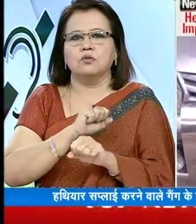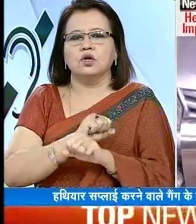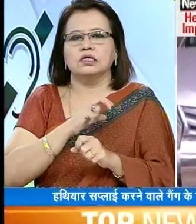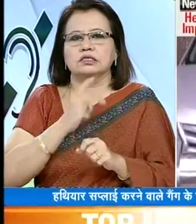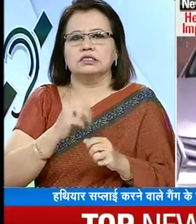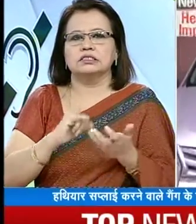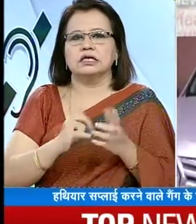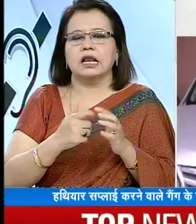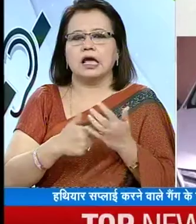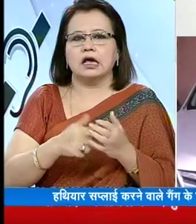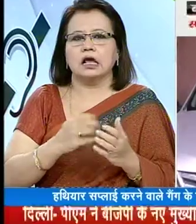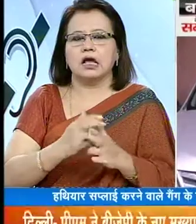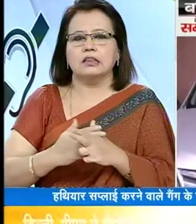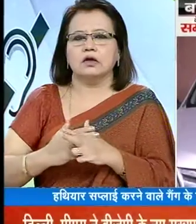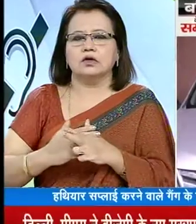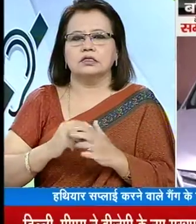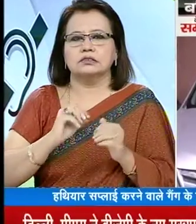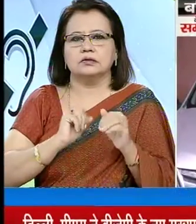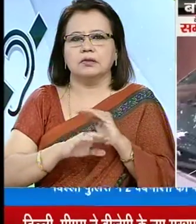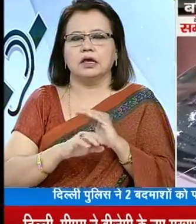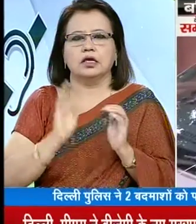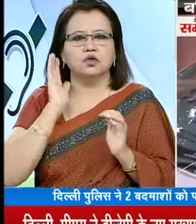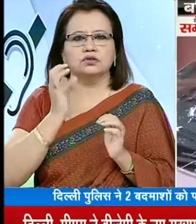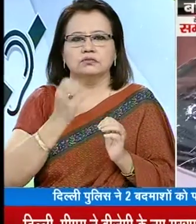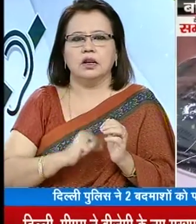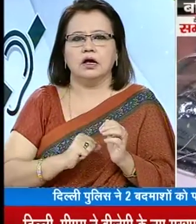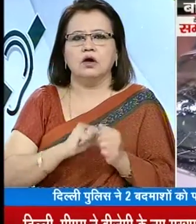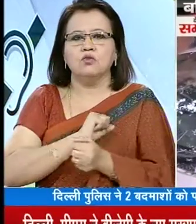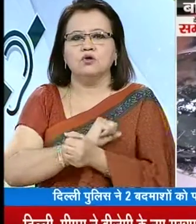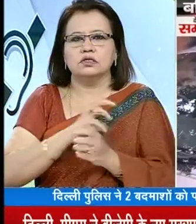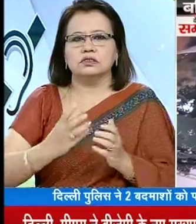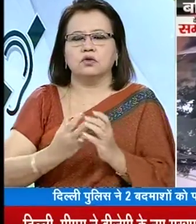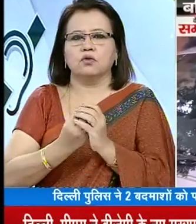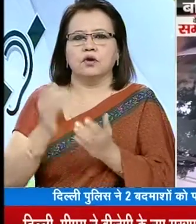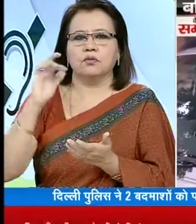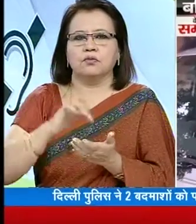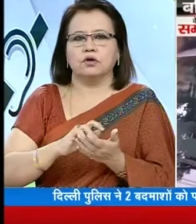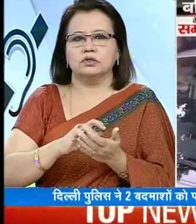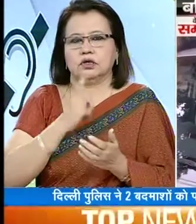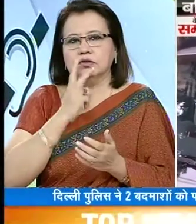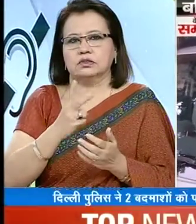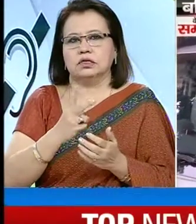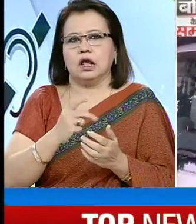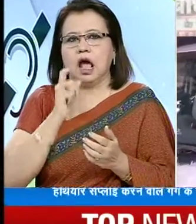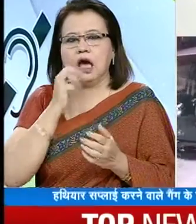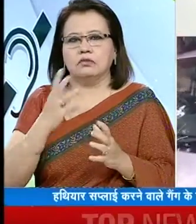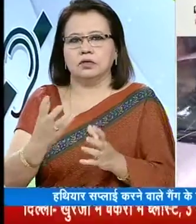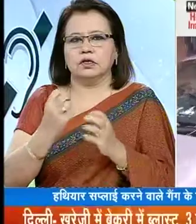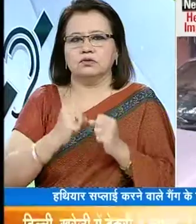पुलिस को सराई कालेखा में हत्यारों के सप्लाई की खबर मिली थी पुलिस की टीम मौके पर पहुंची उन्होंने बदमाशों को रूखने की